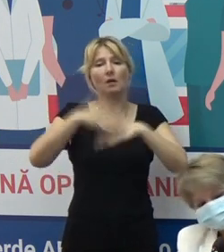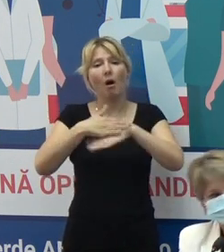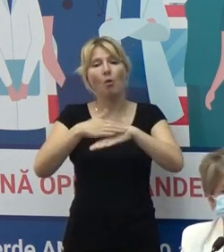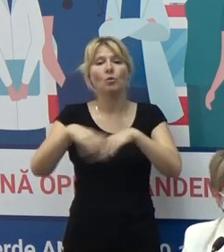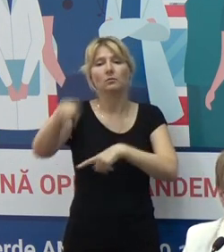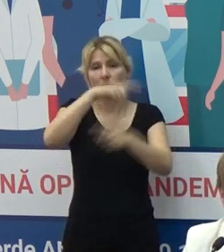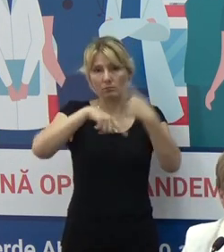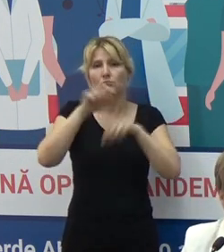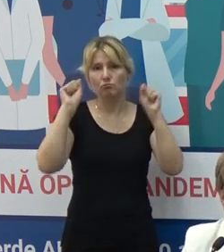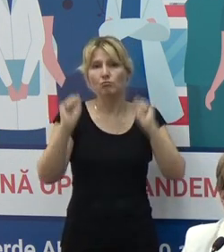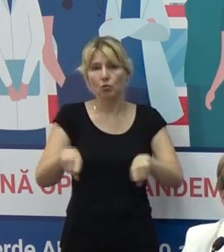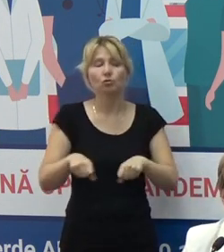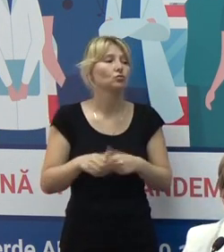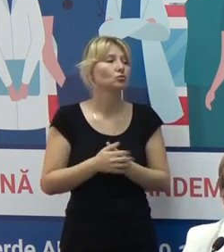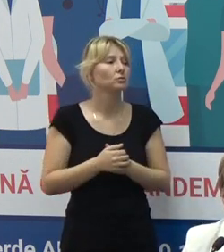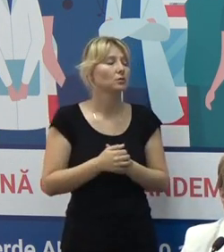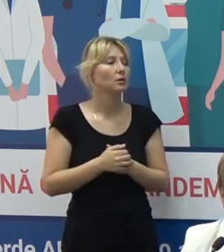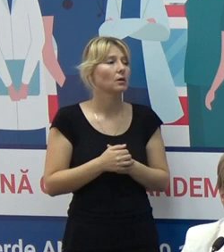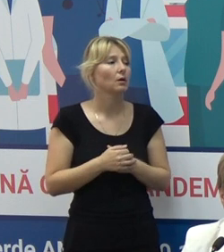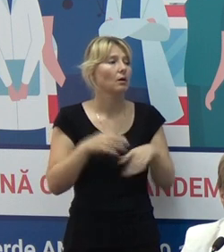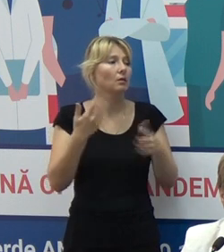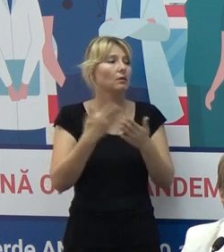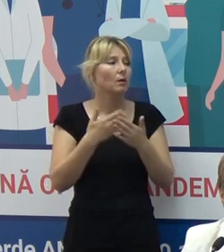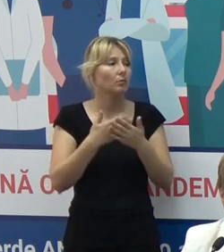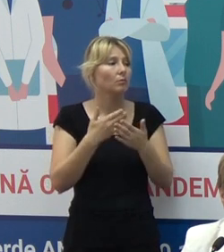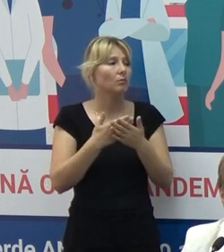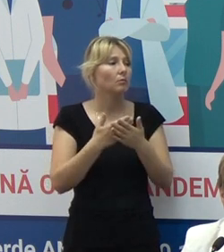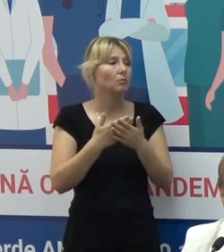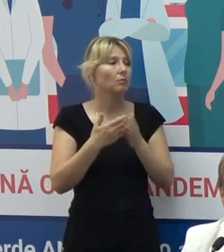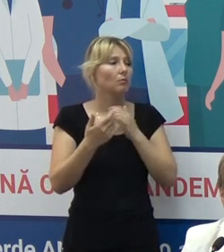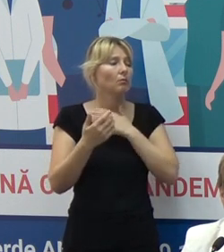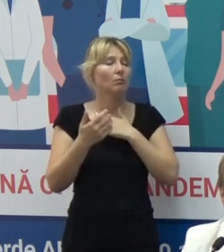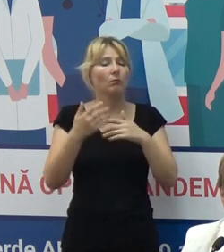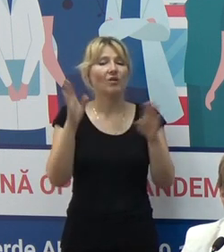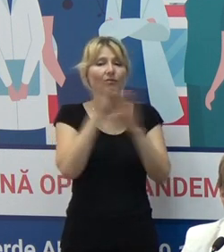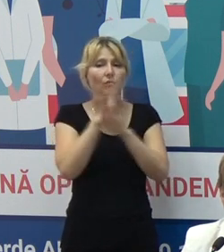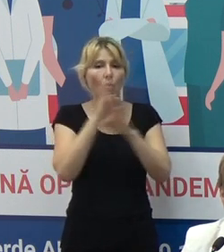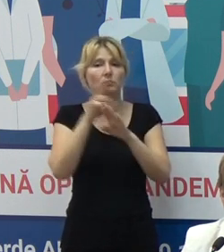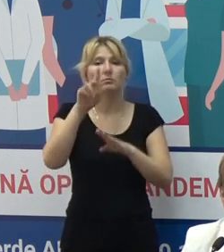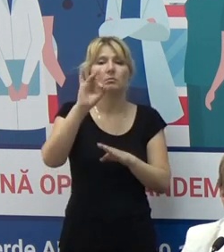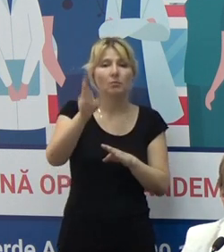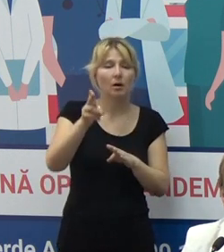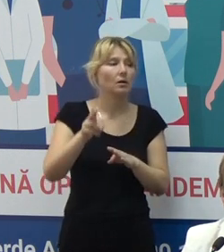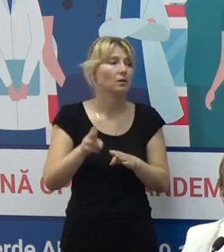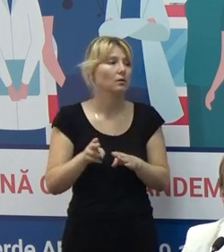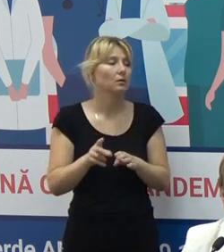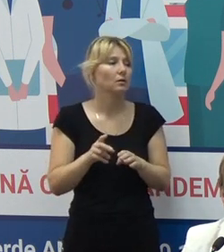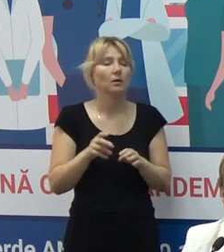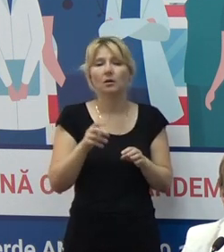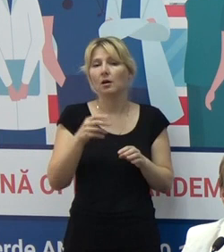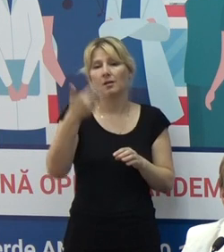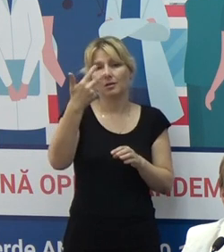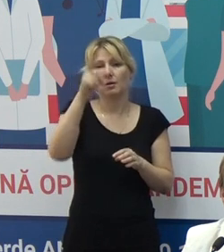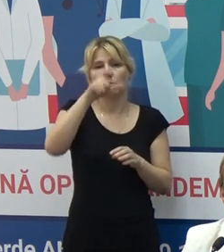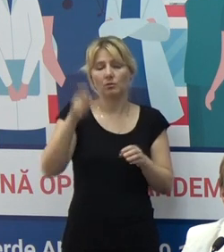Da, desigur, spațiile publice, de asemenea, persoanele care sunt în spațiile publice sau în parcuri, nu se permite ca să fie mai mult de